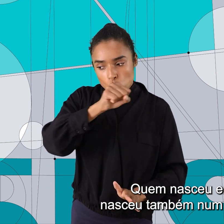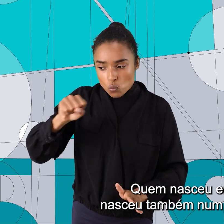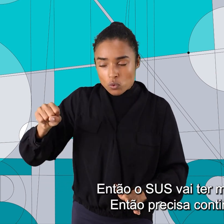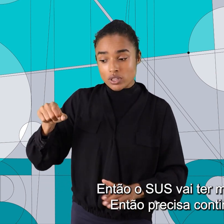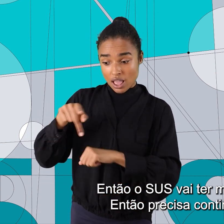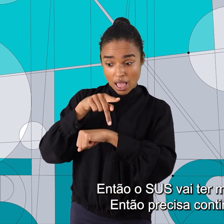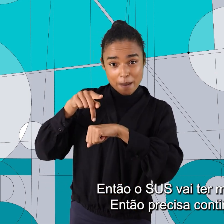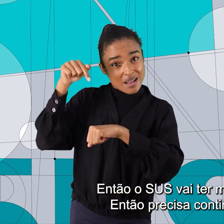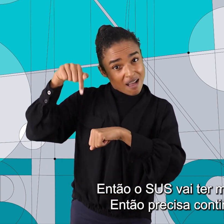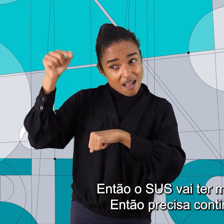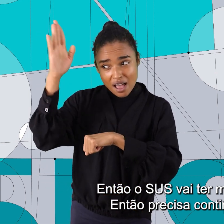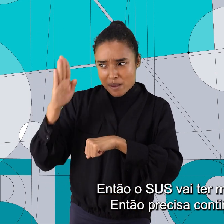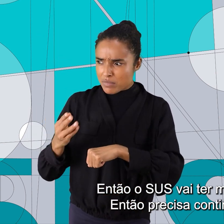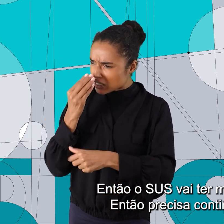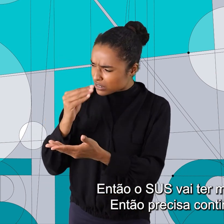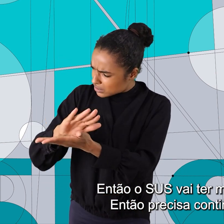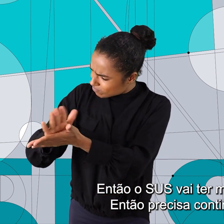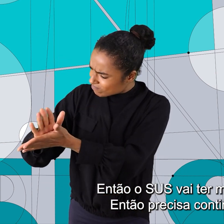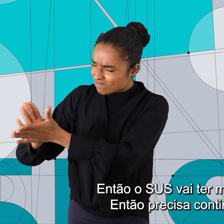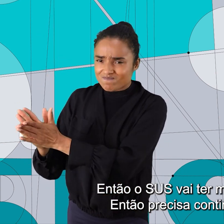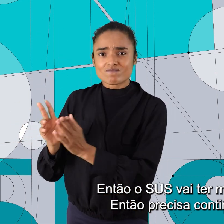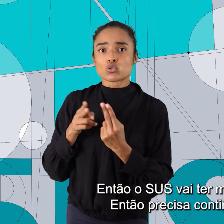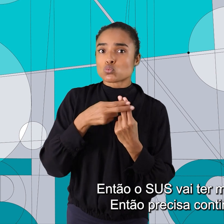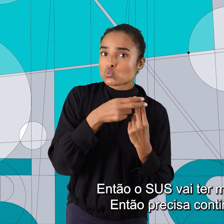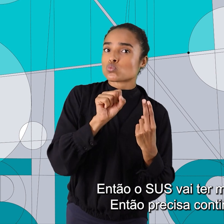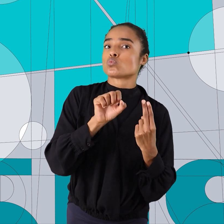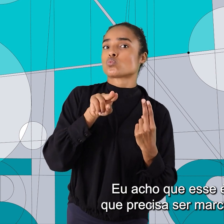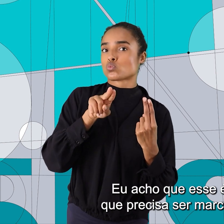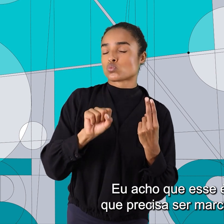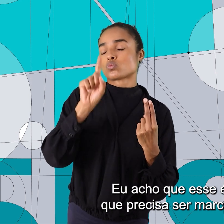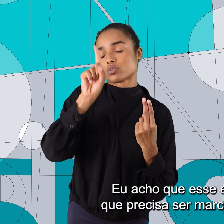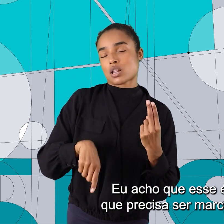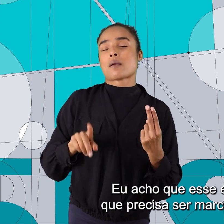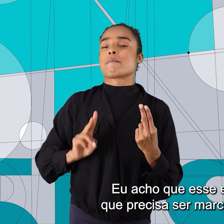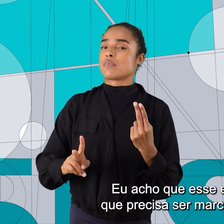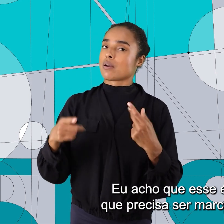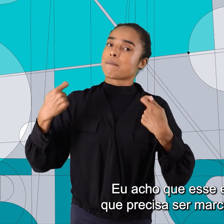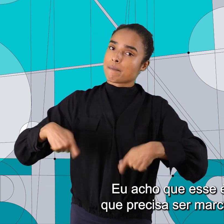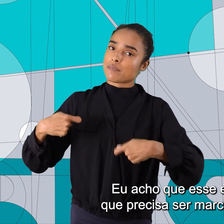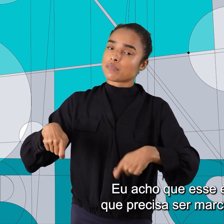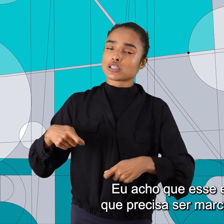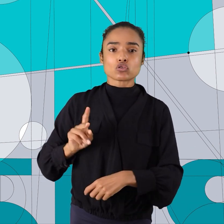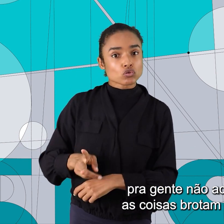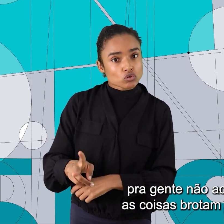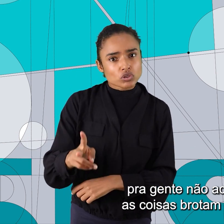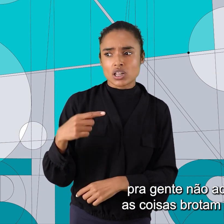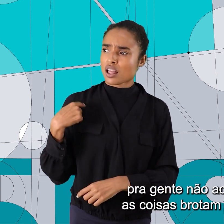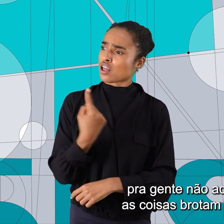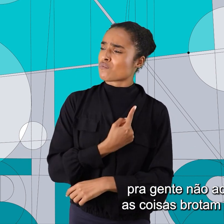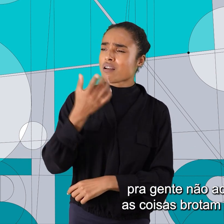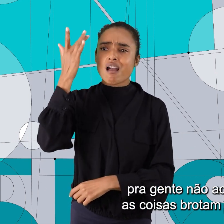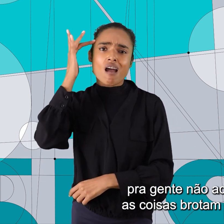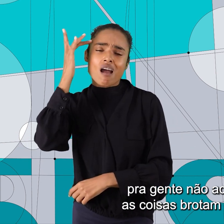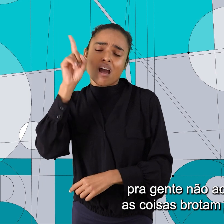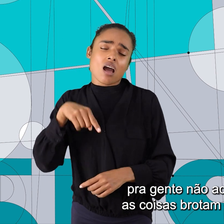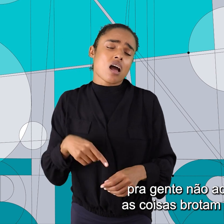racista. Então, o SUS vai ter muito racismo. Então, precisa continuar a luta. Eu acho que esse é um ponto que precisa ser marcado também. para a gente não achar